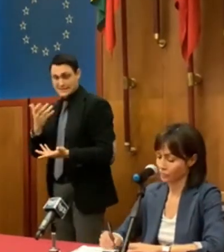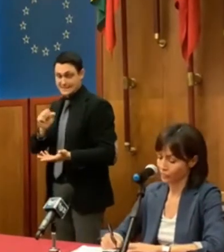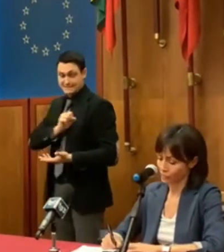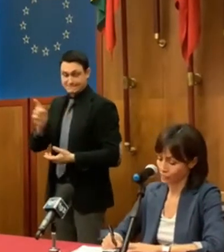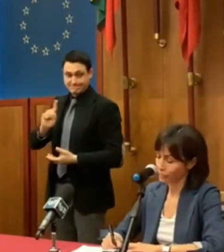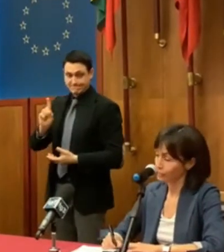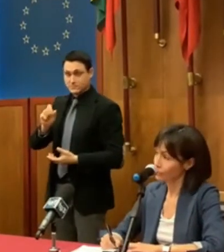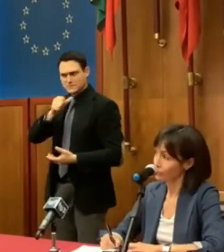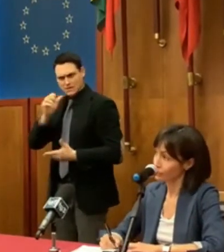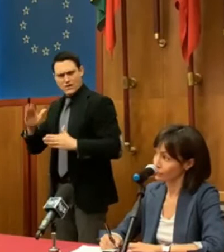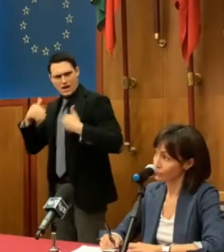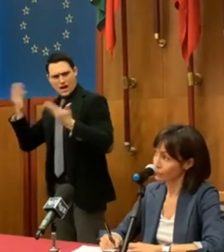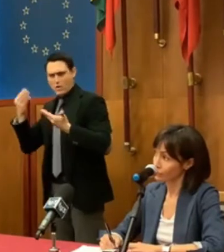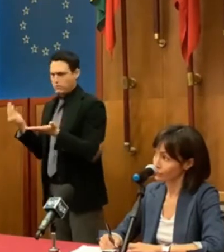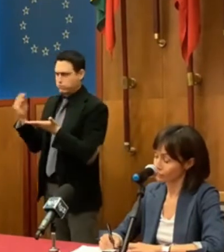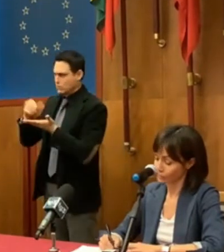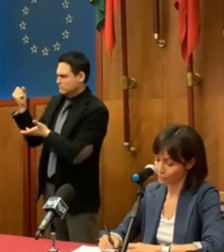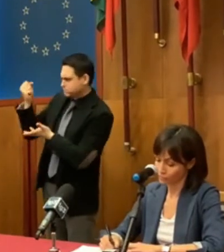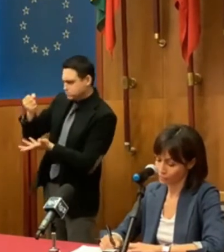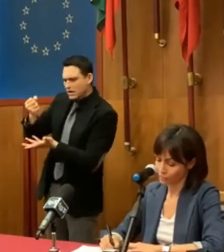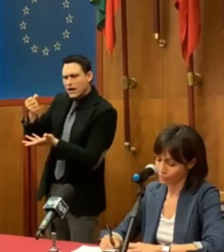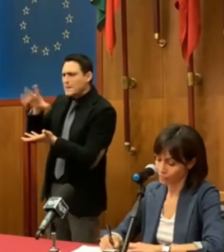arriveranno altri soldi e come?